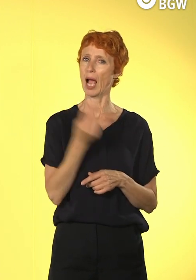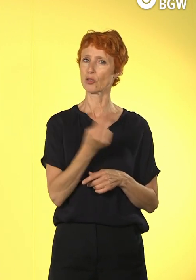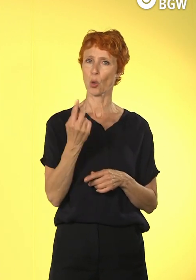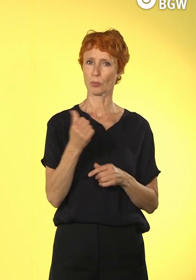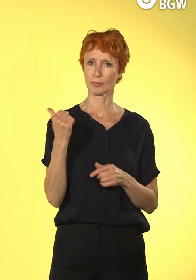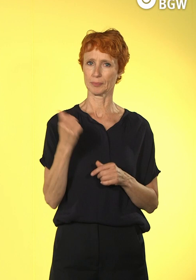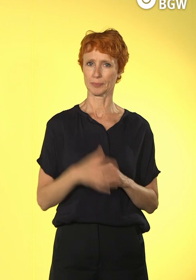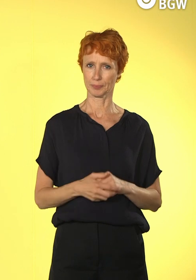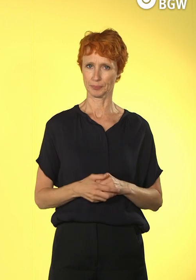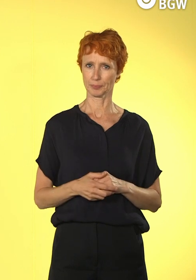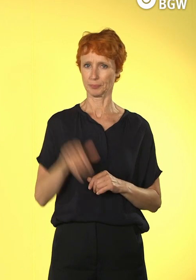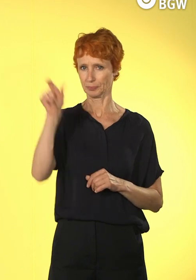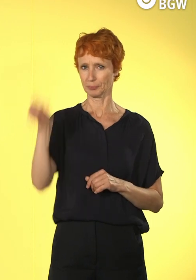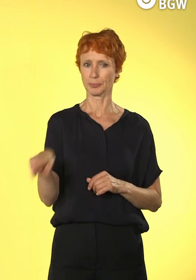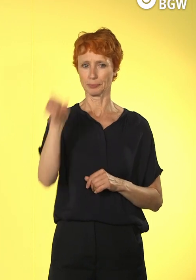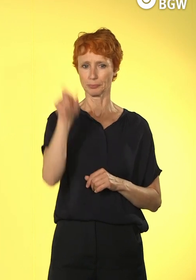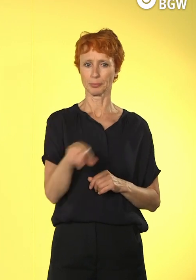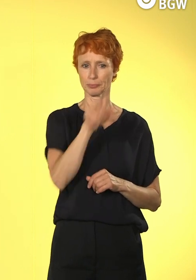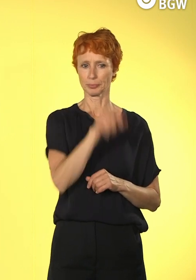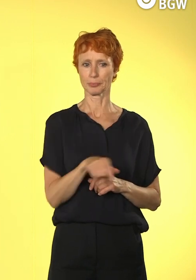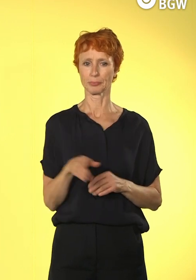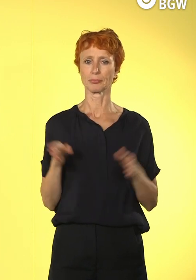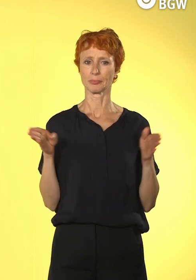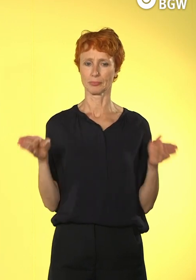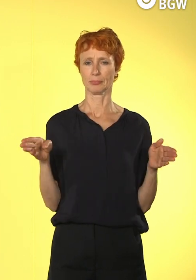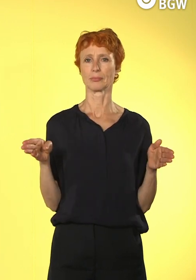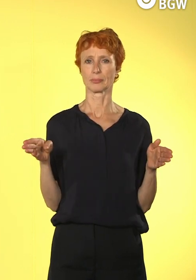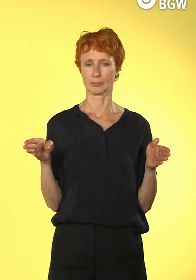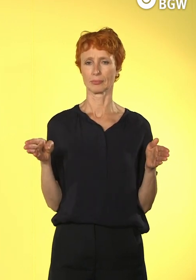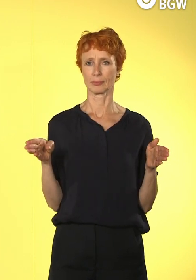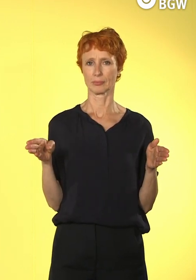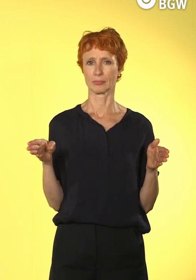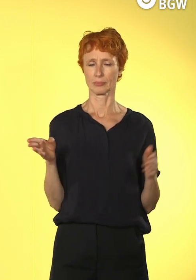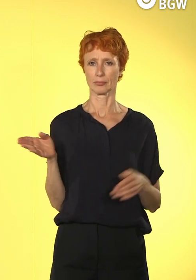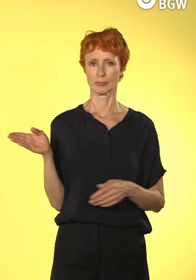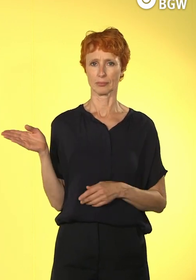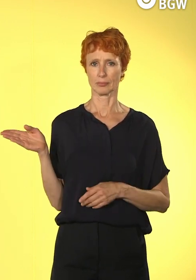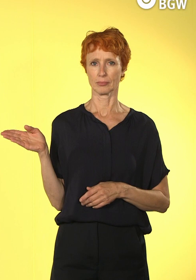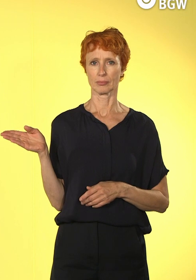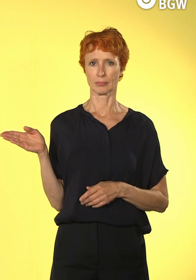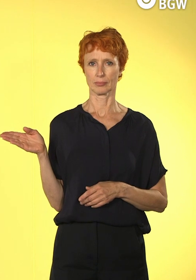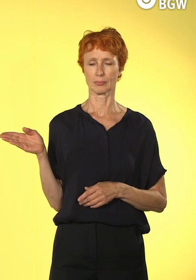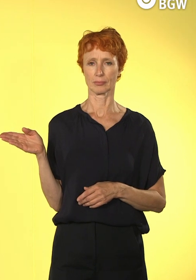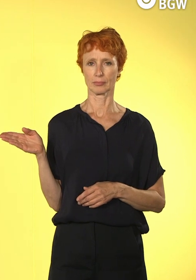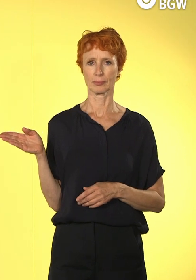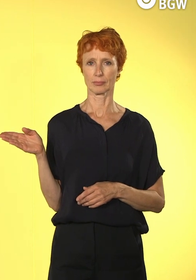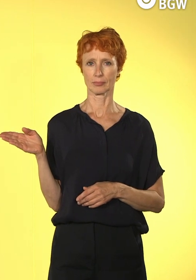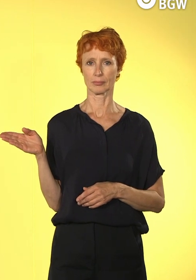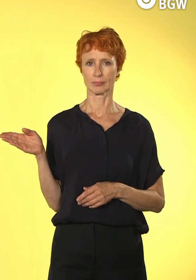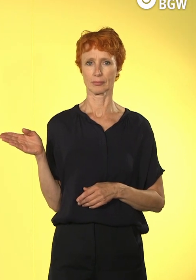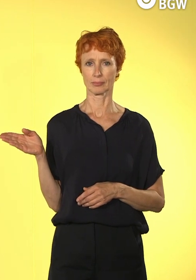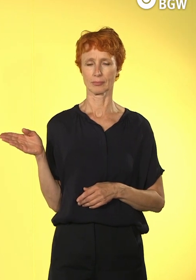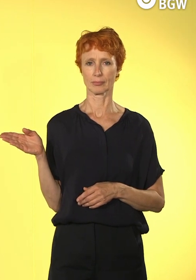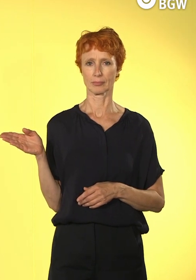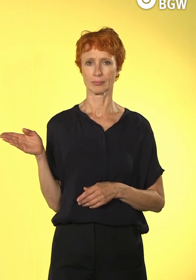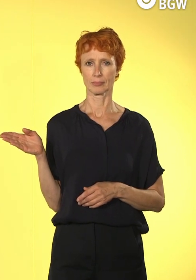diesen Dreiklang der Digital Readiness mit den Oberthemen Mindset, Skillset und Toolset. Ich glaube, das haben wir